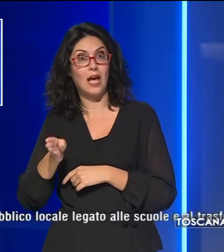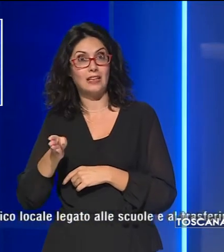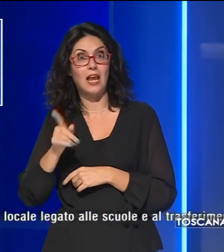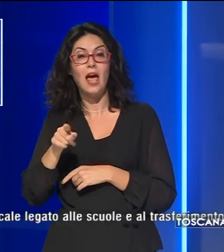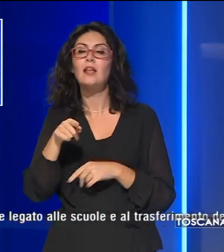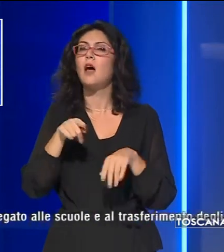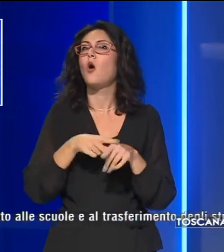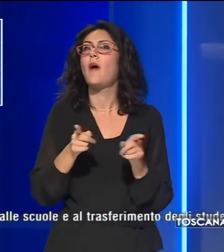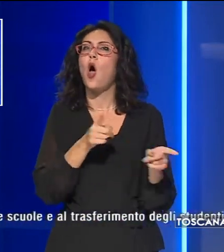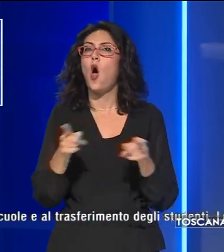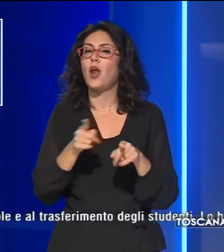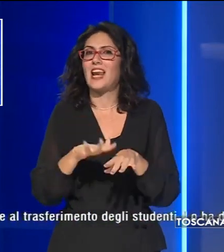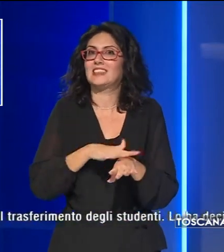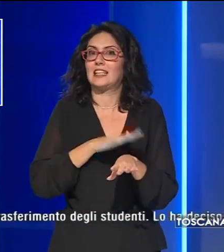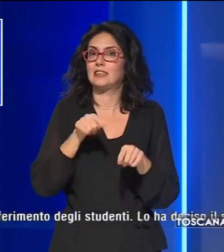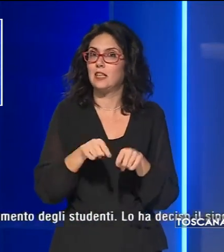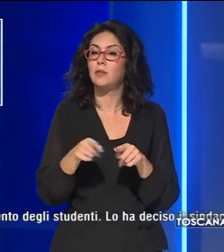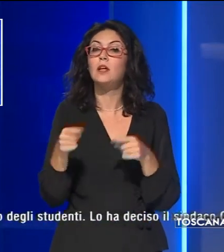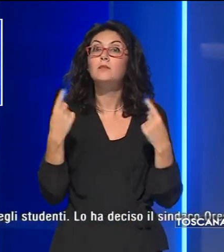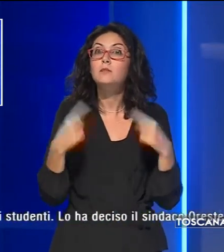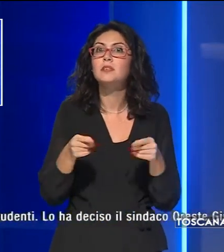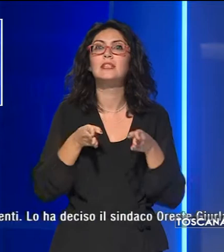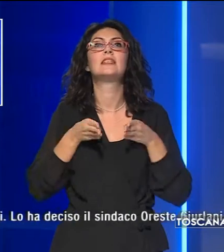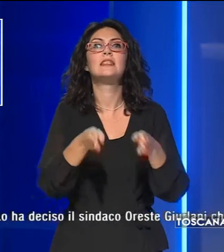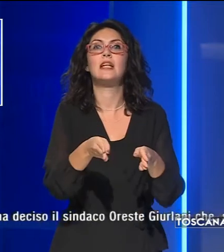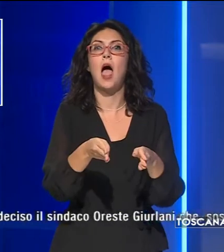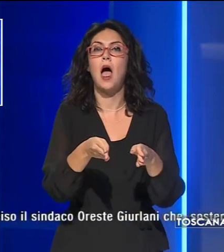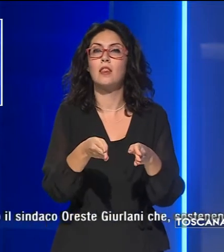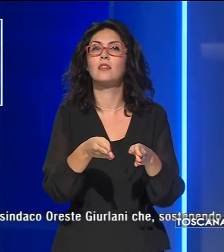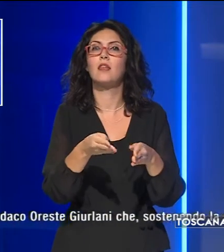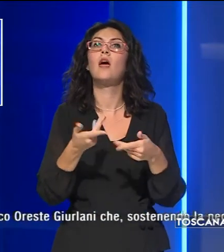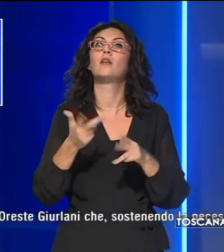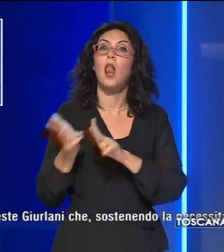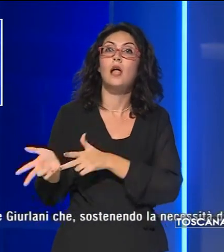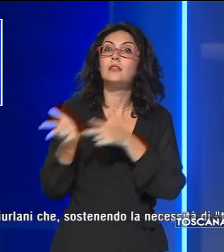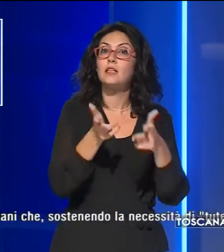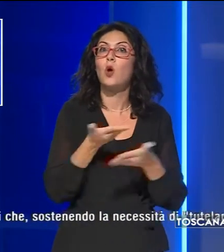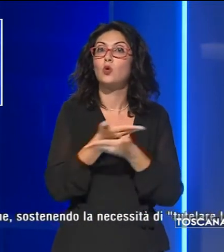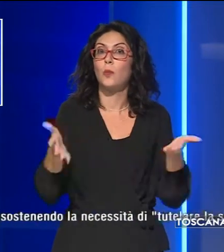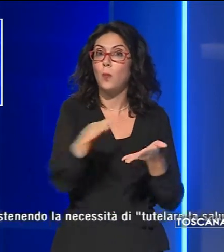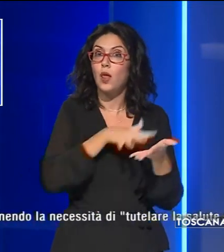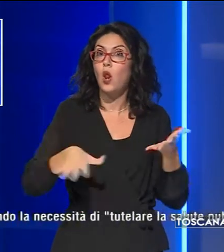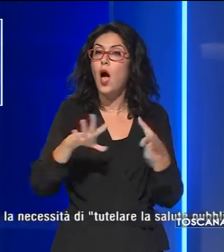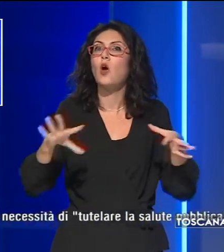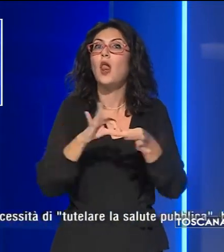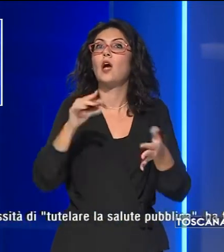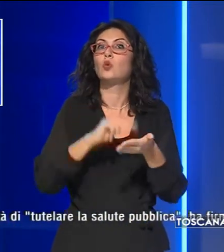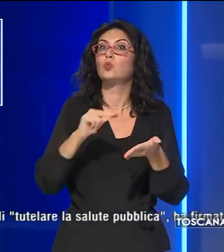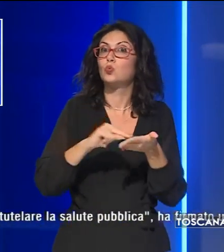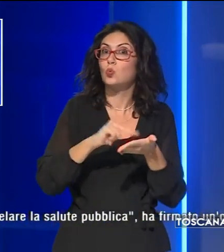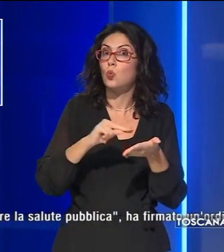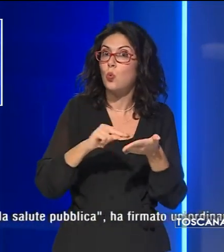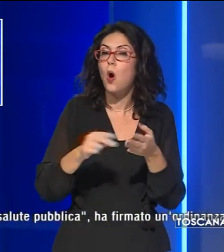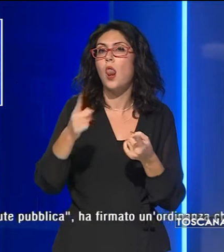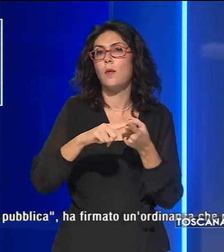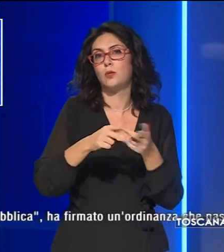Questo nelle strade interessate dal trasporto pubblico locale legato alle scuole e al trasferimento